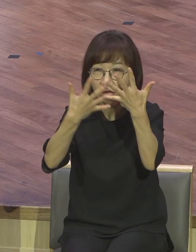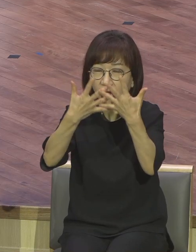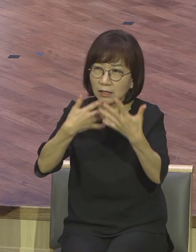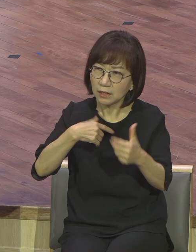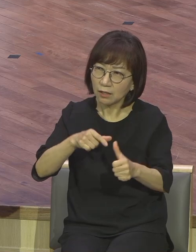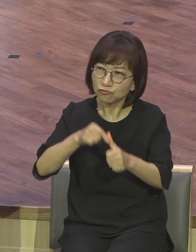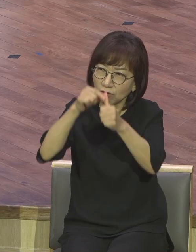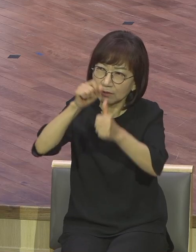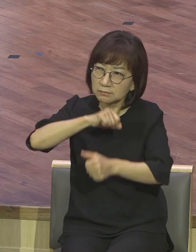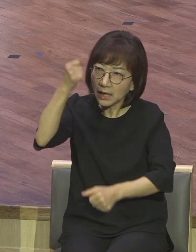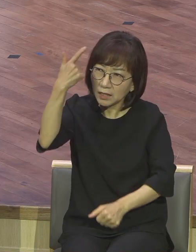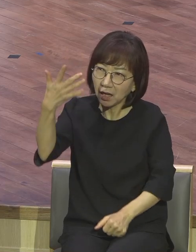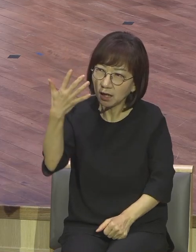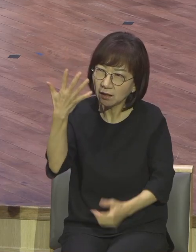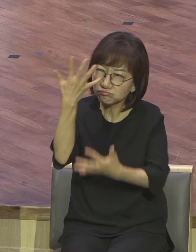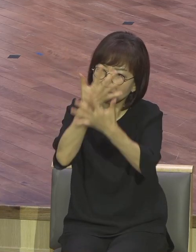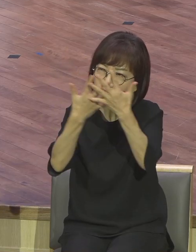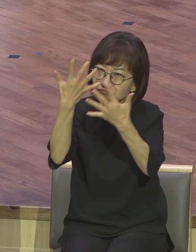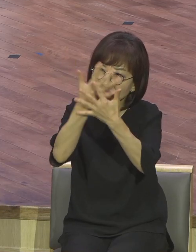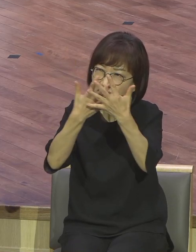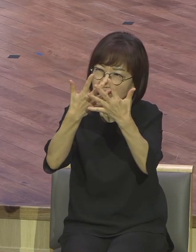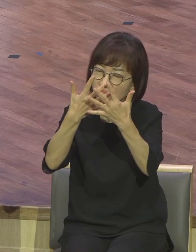연쇄적으로 효과가 다 그냥 말로